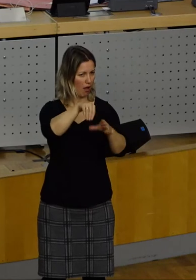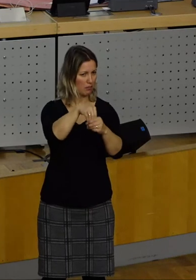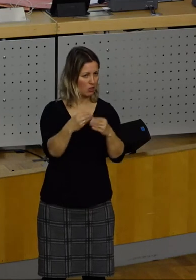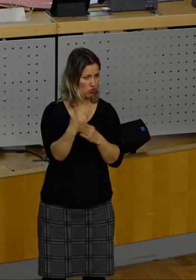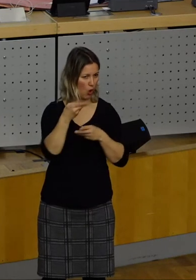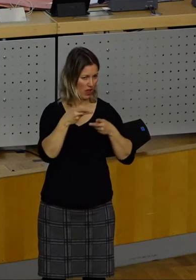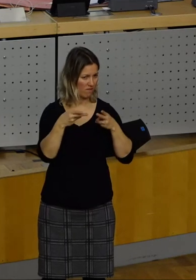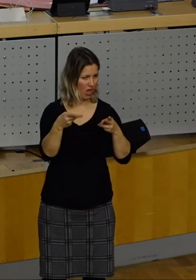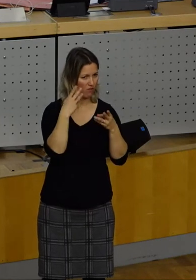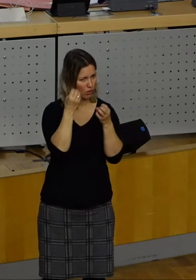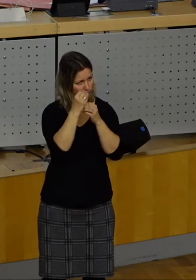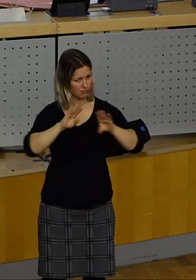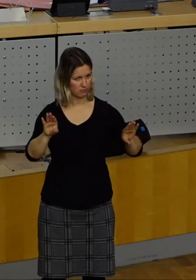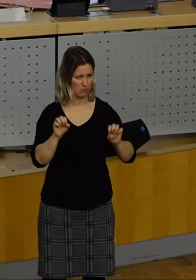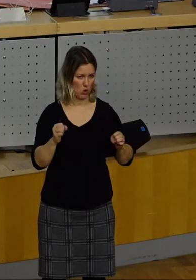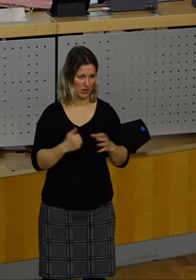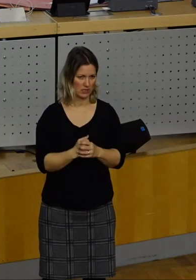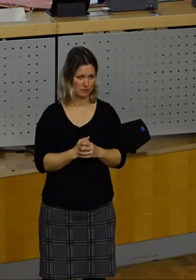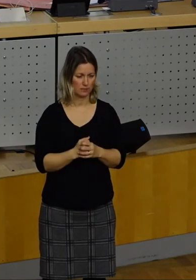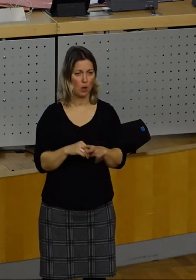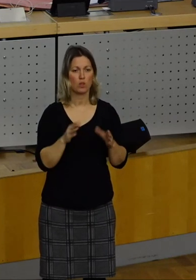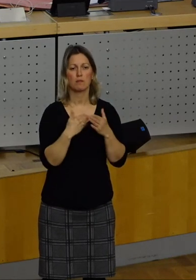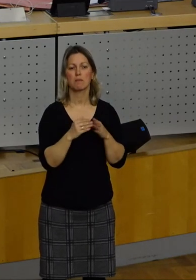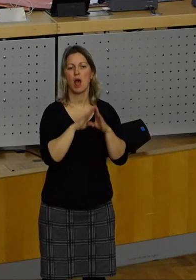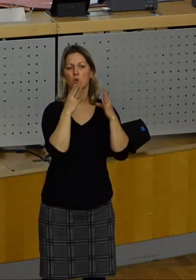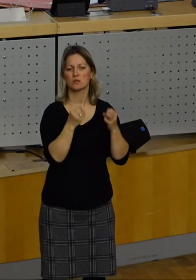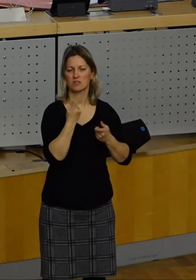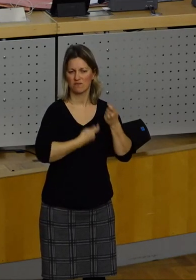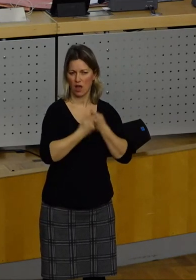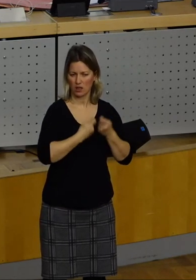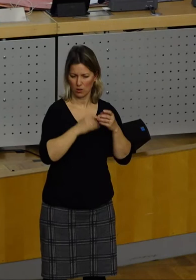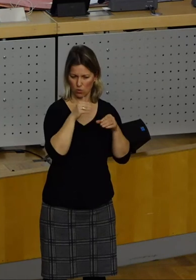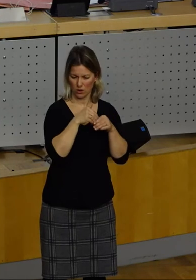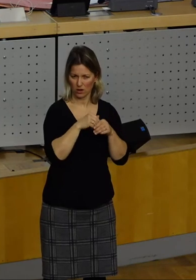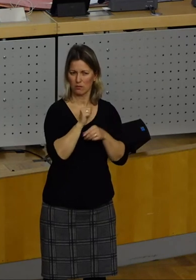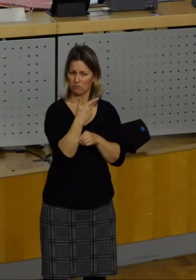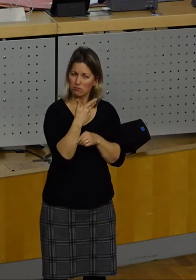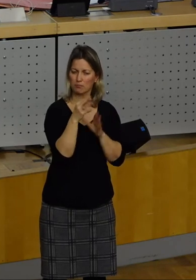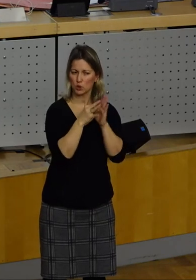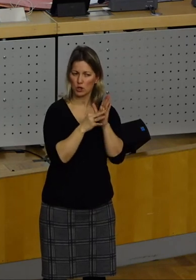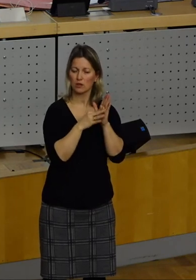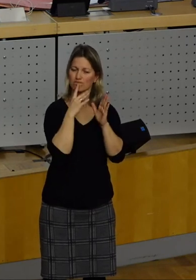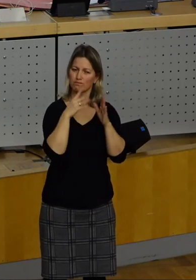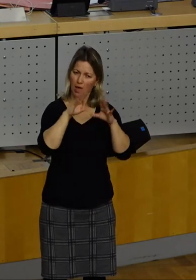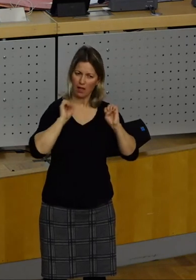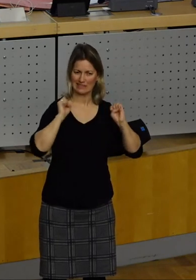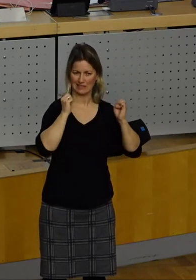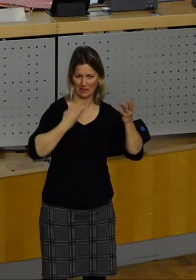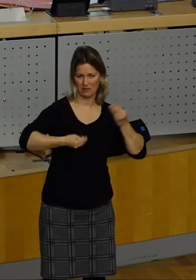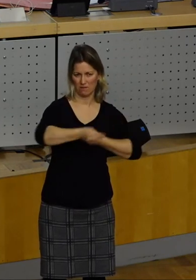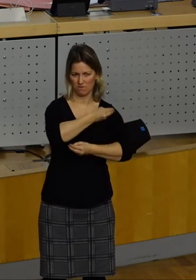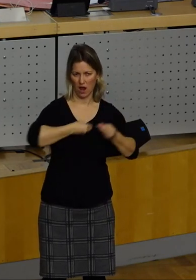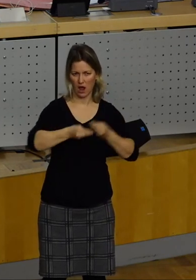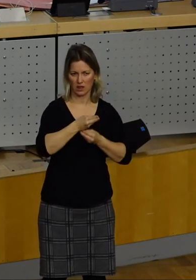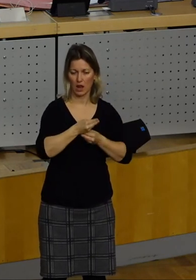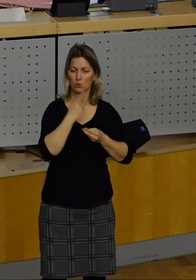Und ich wünsche mir, dass wir diese Punkte bei den Haushaltsverhandlungen, aber nicht nur dort weiter engagiert im Stadtrat verhandeln und endlich in der tatsächlichen Anwendung der